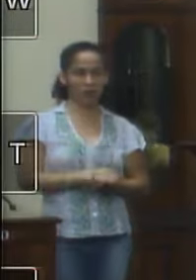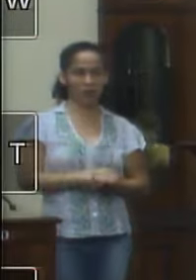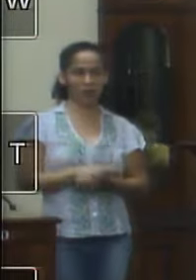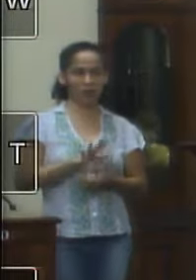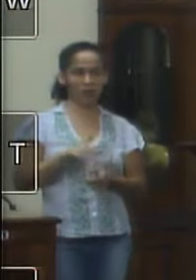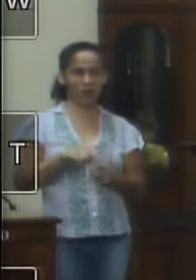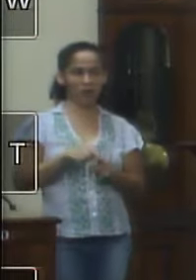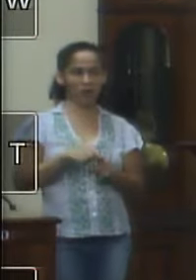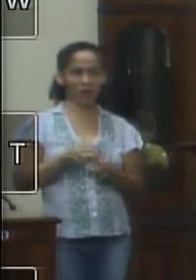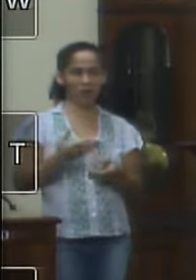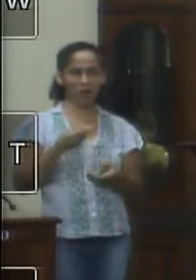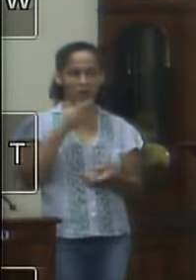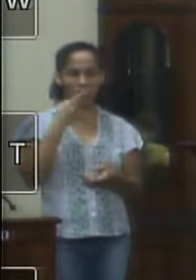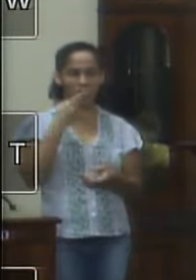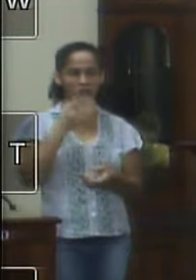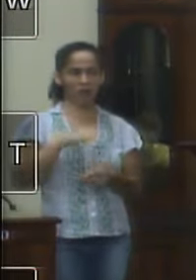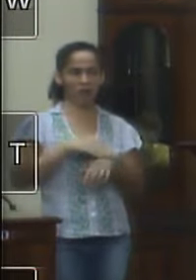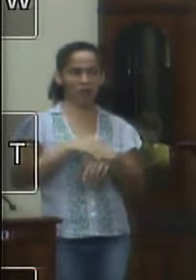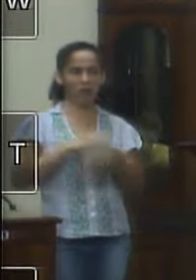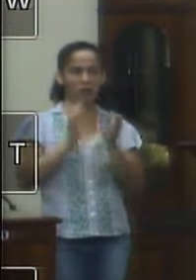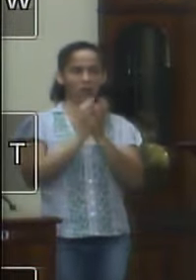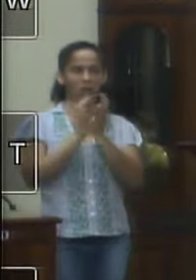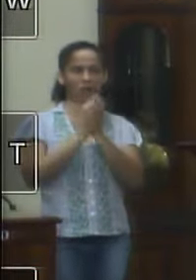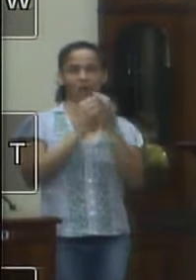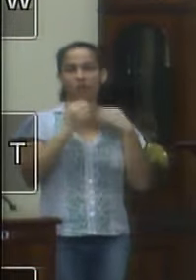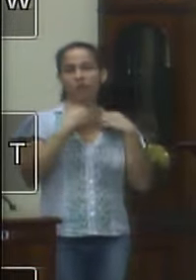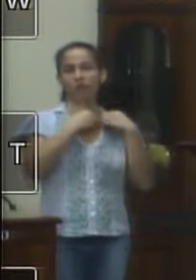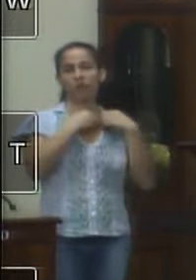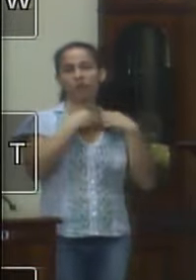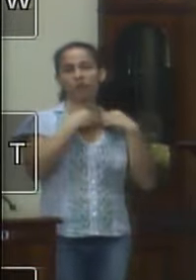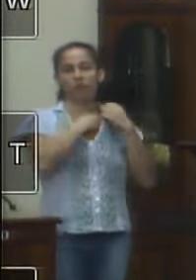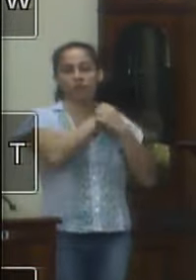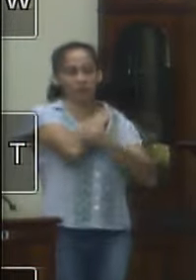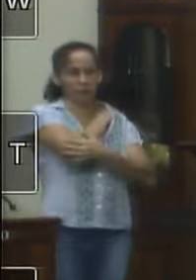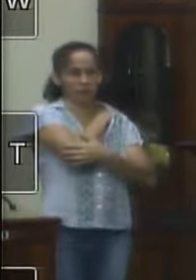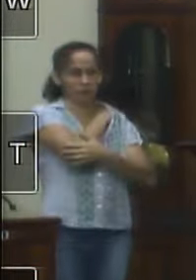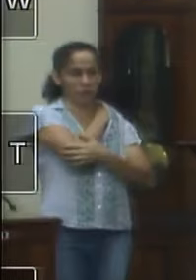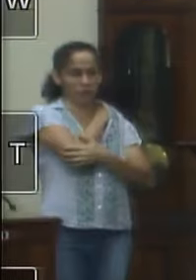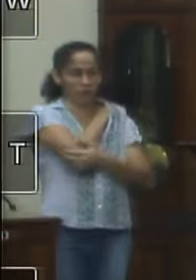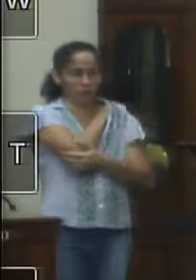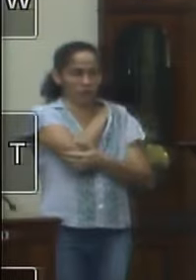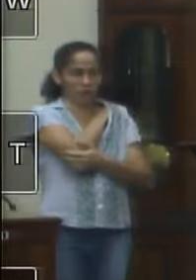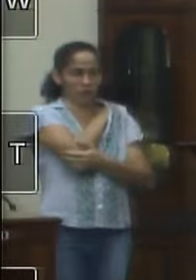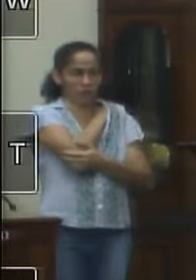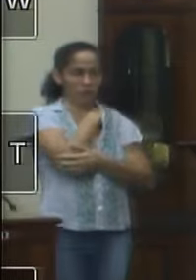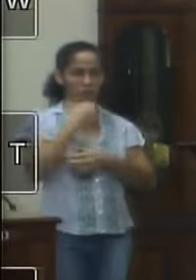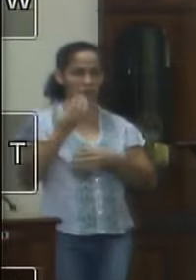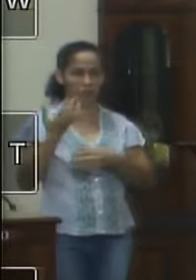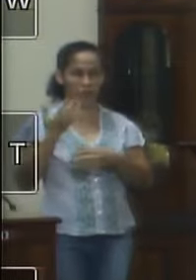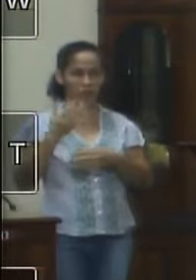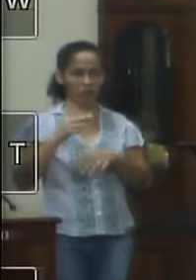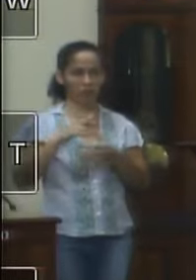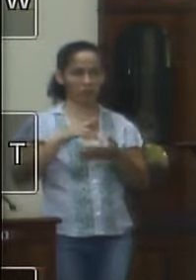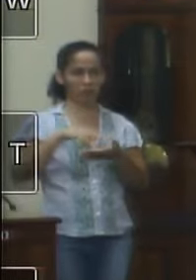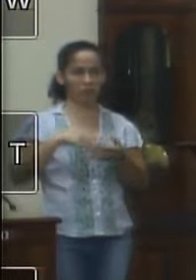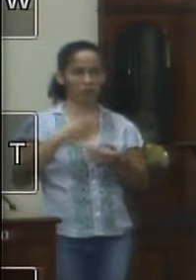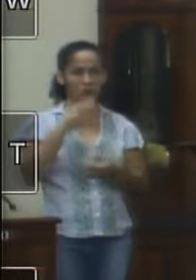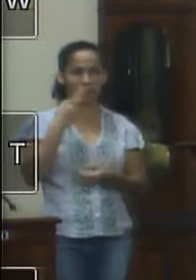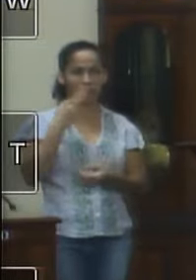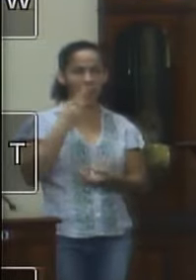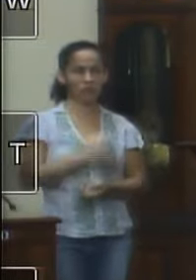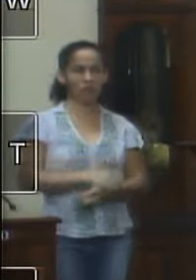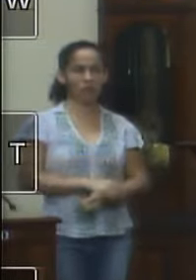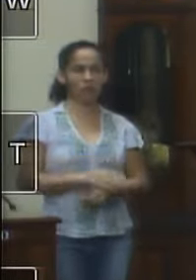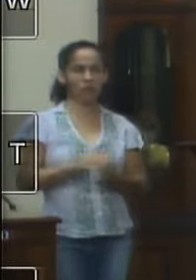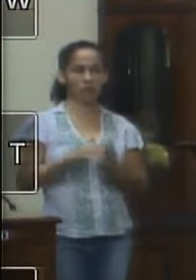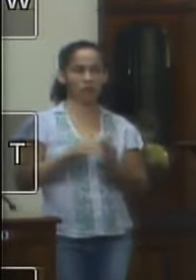que já é uma questão que eu vim conversando com a minha equipe eu gostaria de fazer um requerimento verbal pedindo